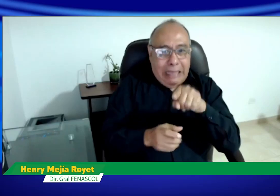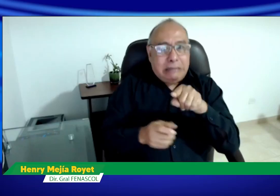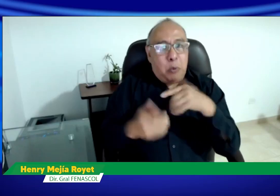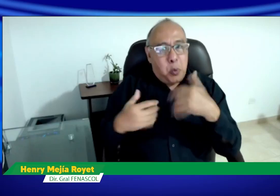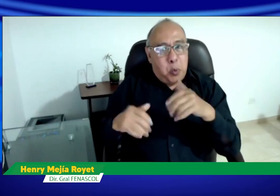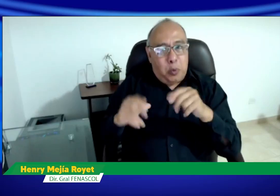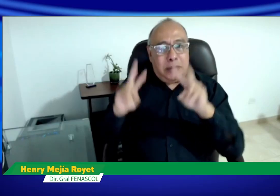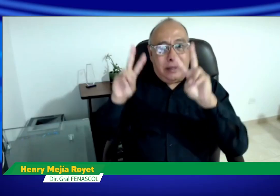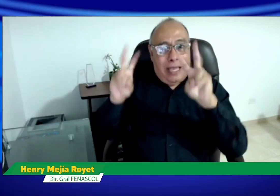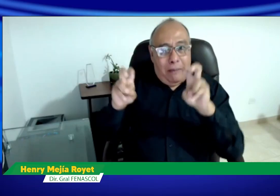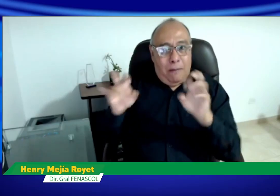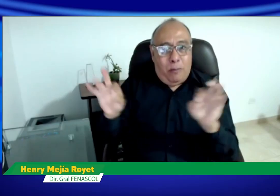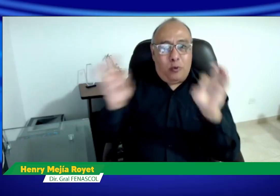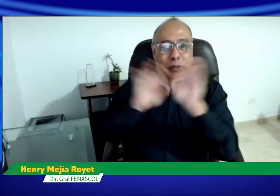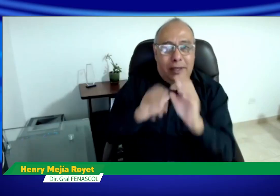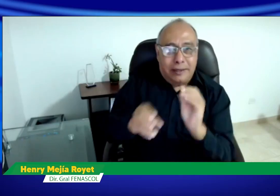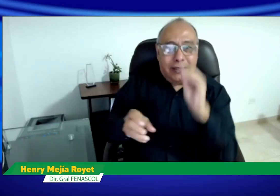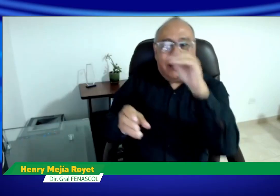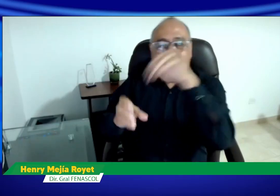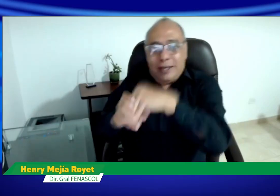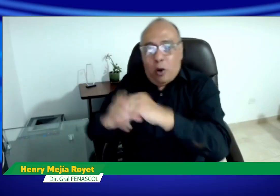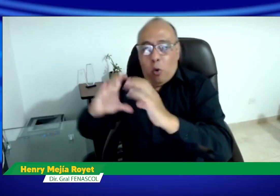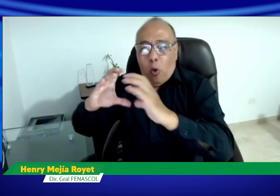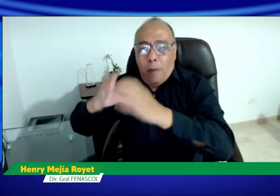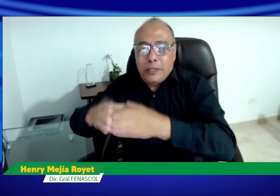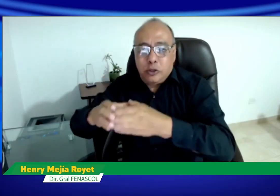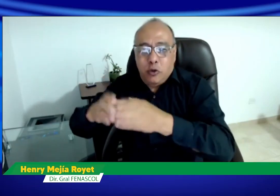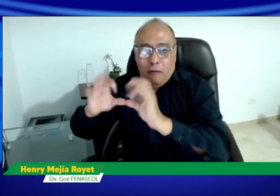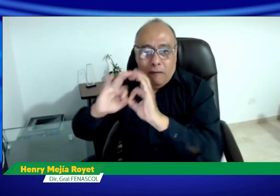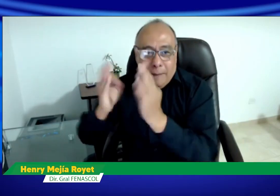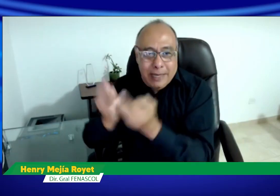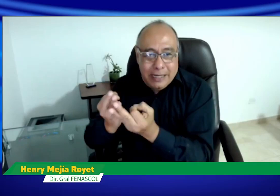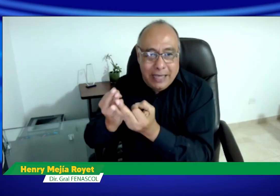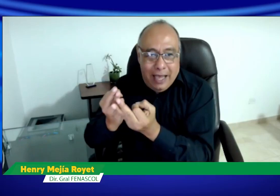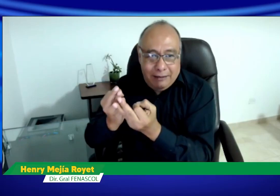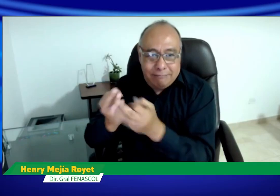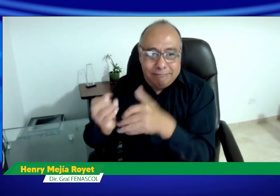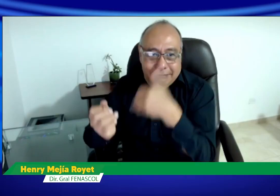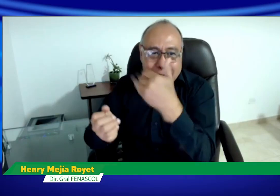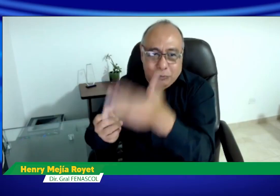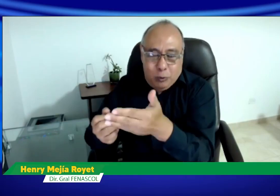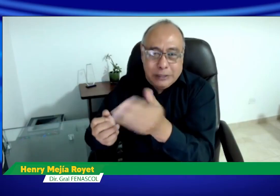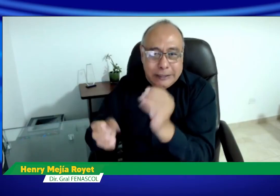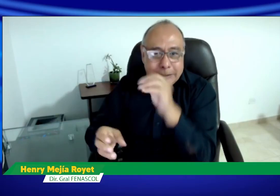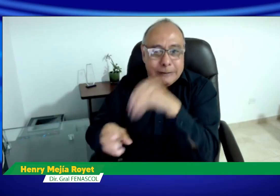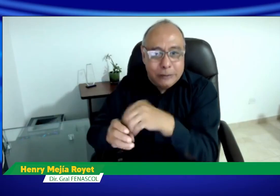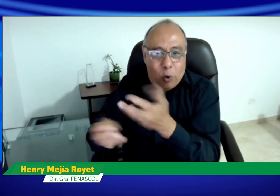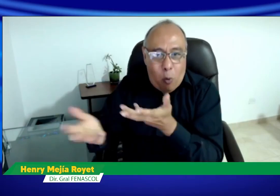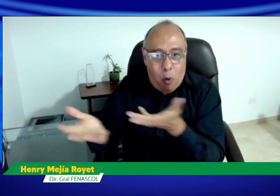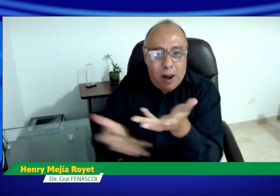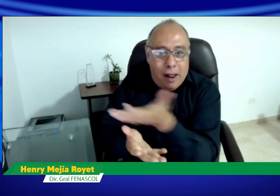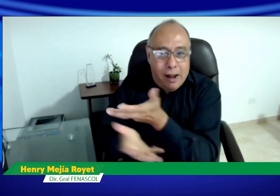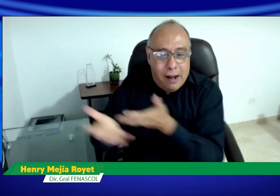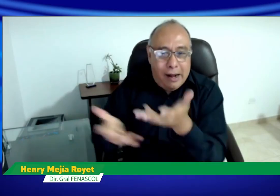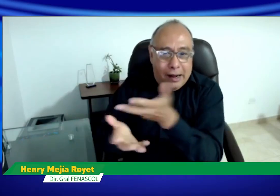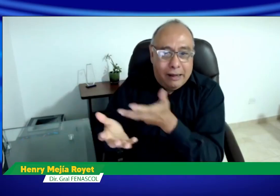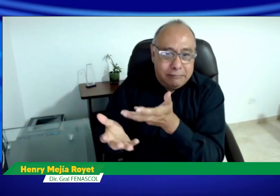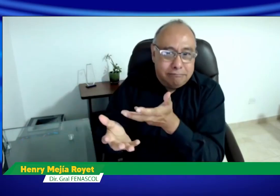con las demás personas sordas en el colegio, en el movimiento asociativo, en diferentes espacios y pues ahora con esta